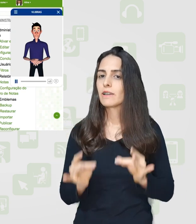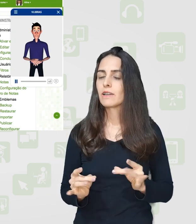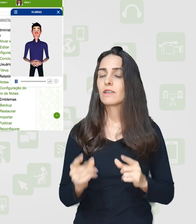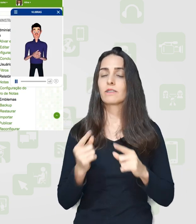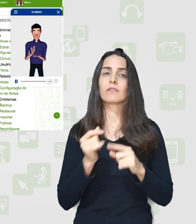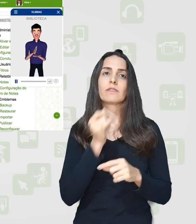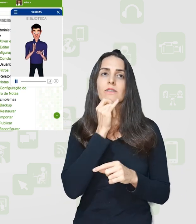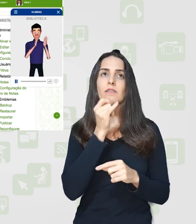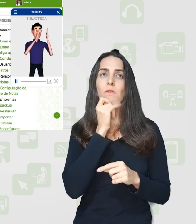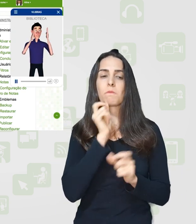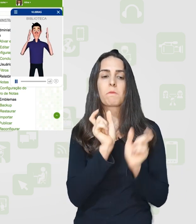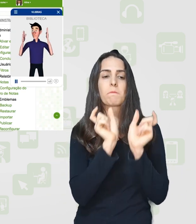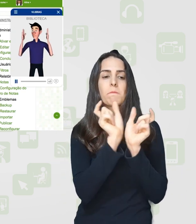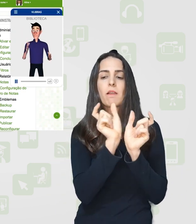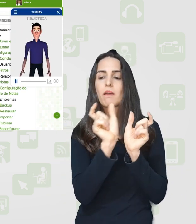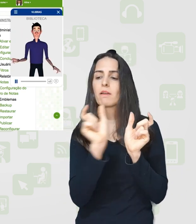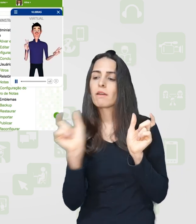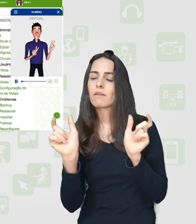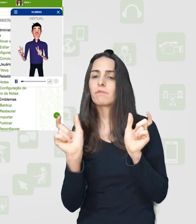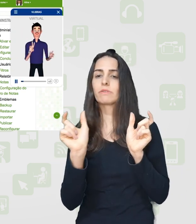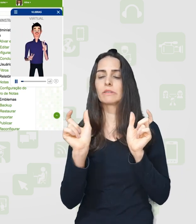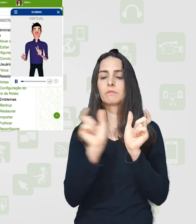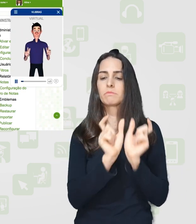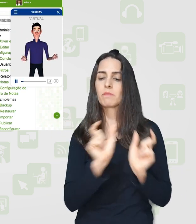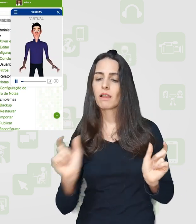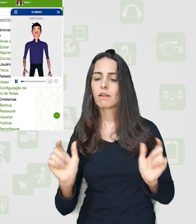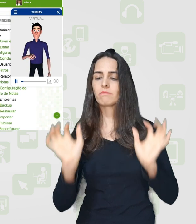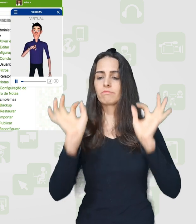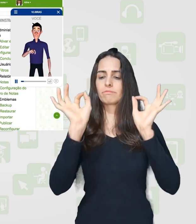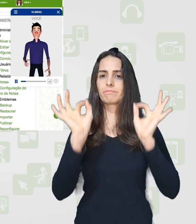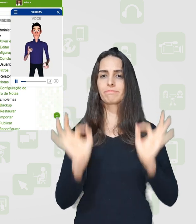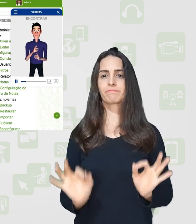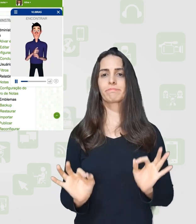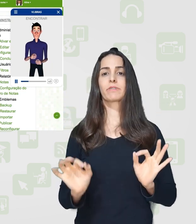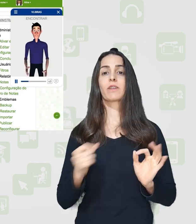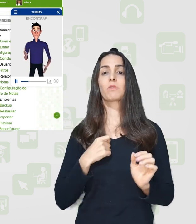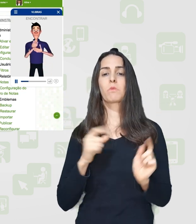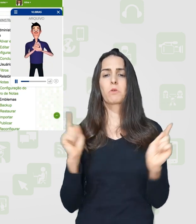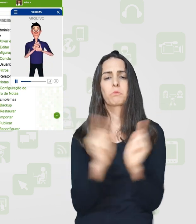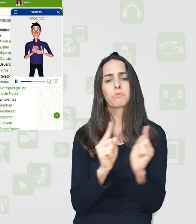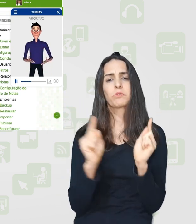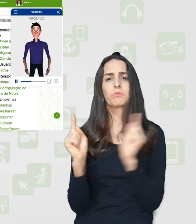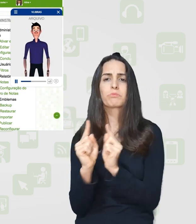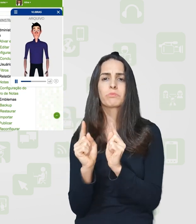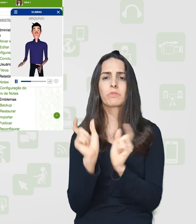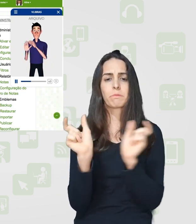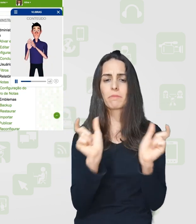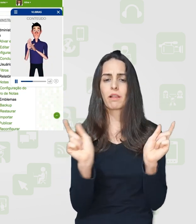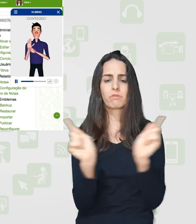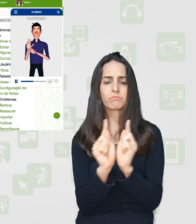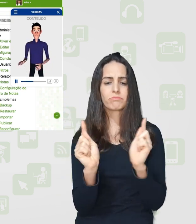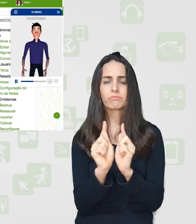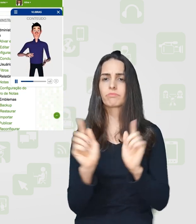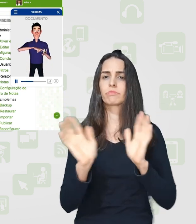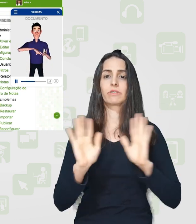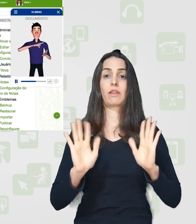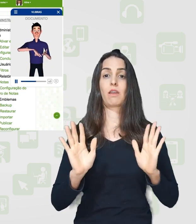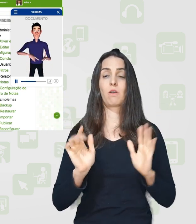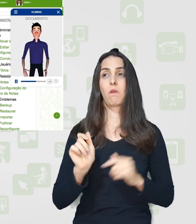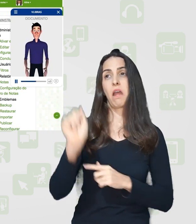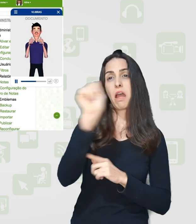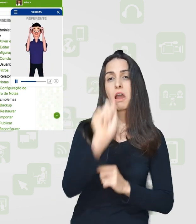que a escrita seja o mais limpa possível, sem abreviações, sem